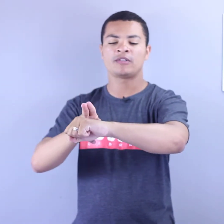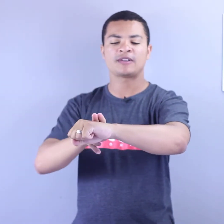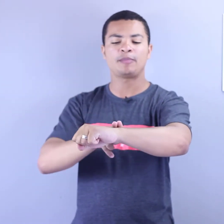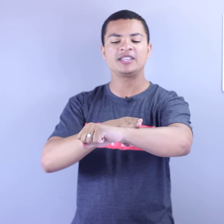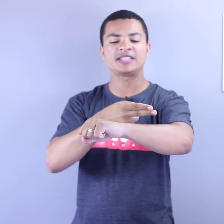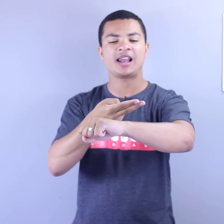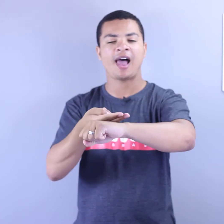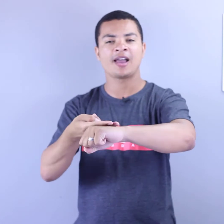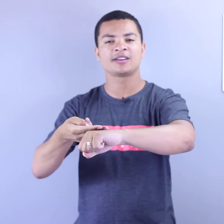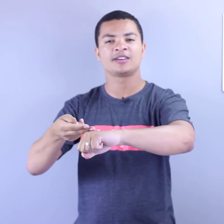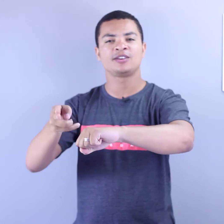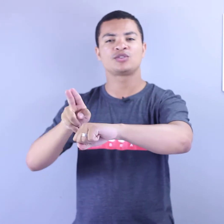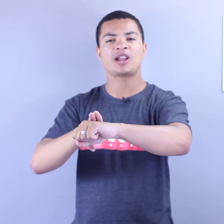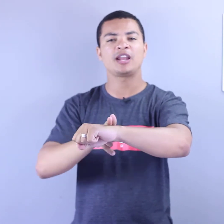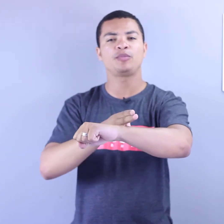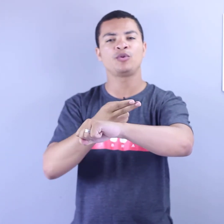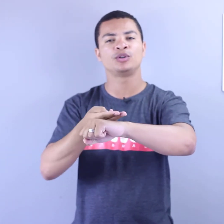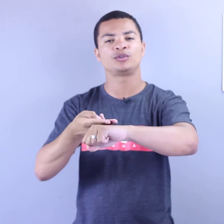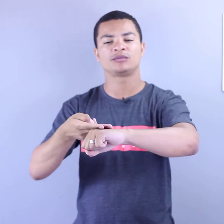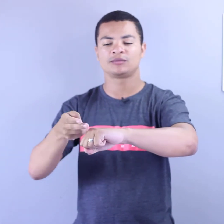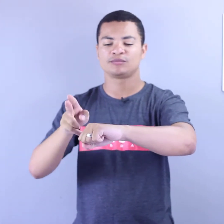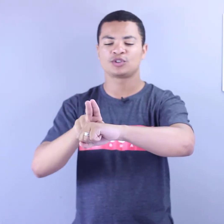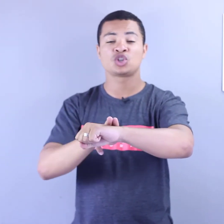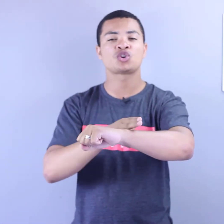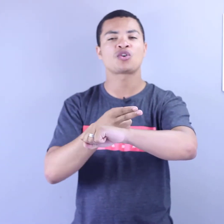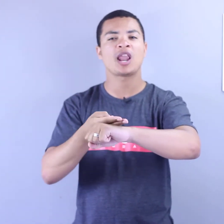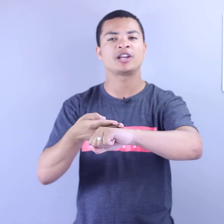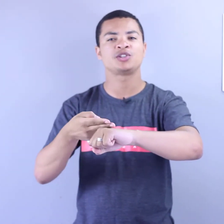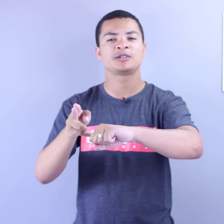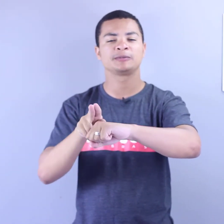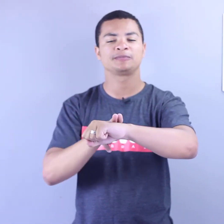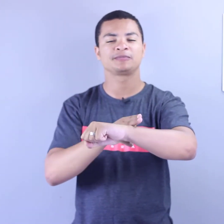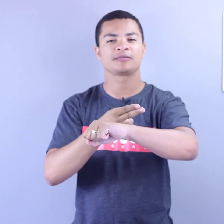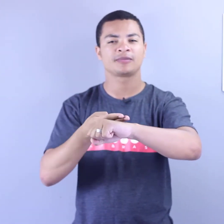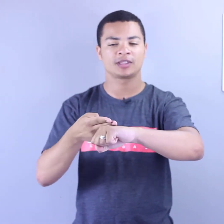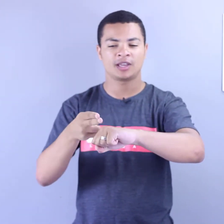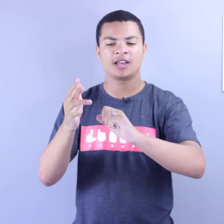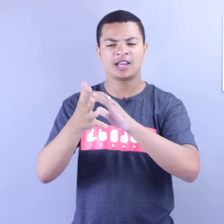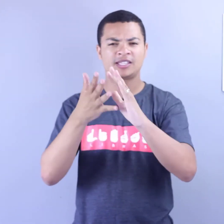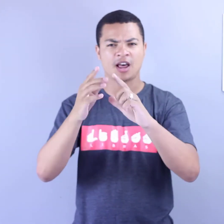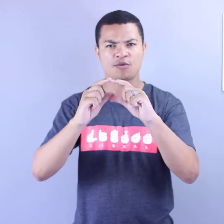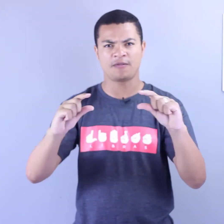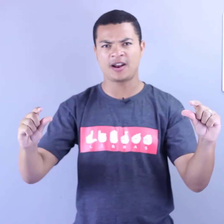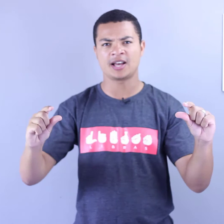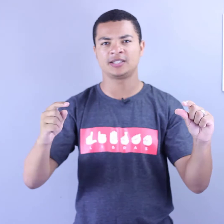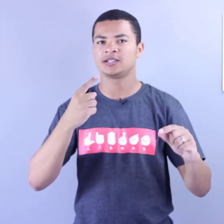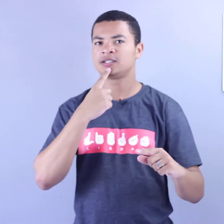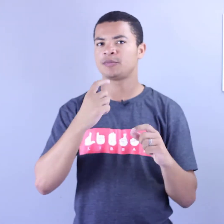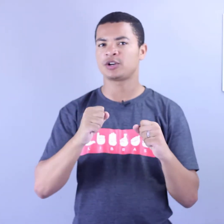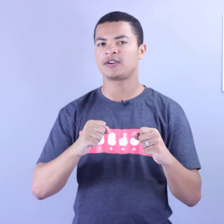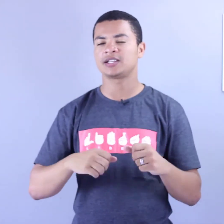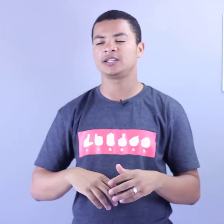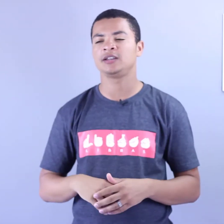você vai pincelar de um lado para o outro. Chocolate. Esse sinal numa frase, você pode falar assim.